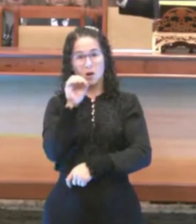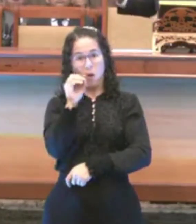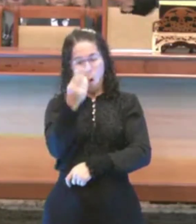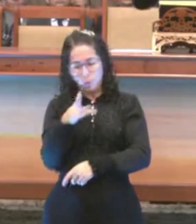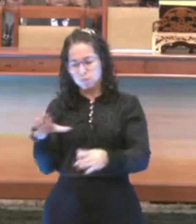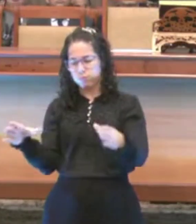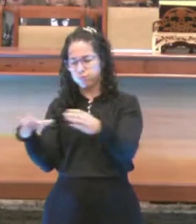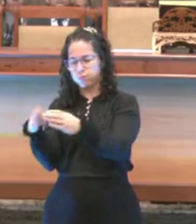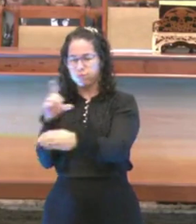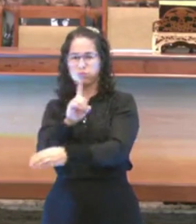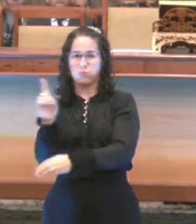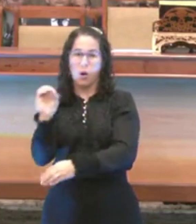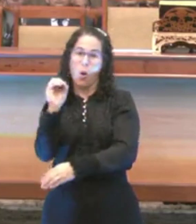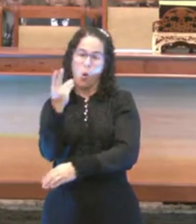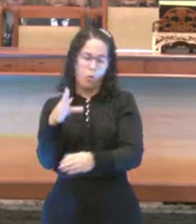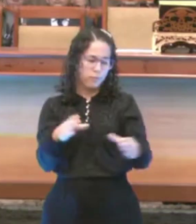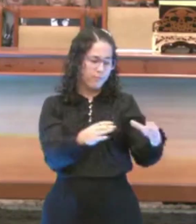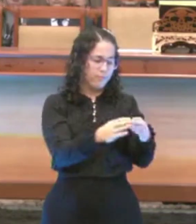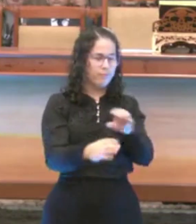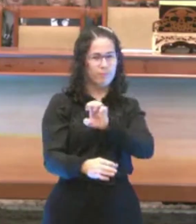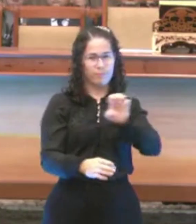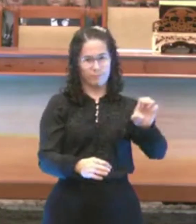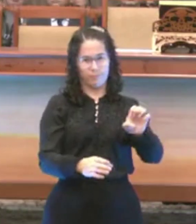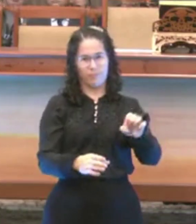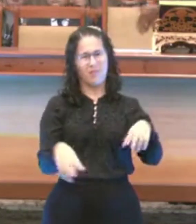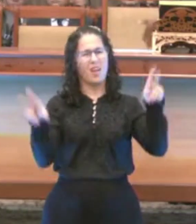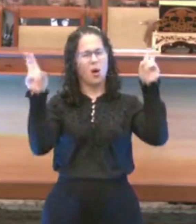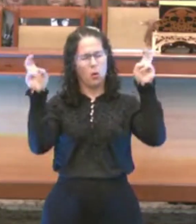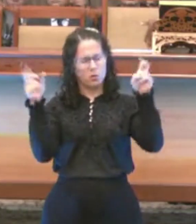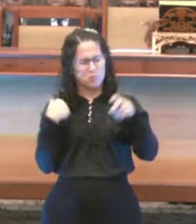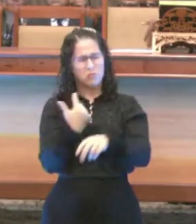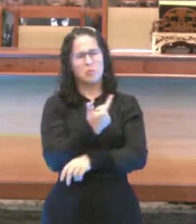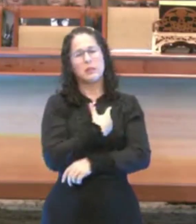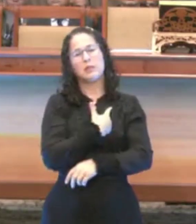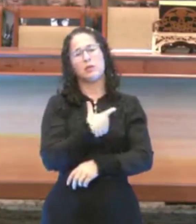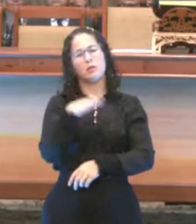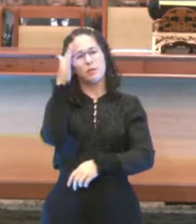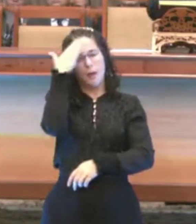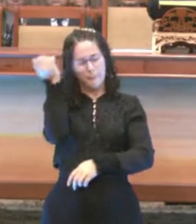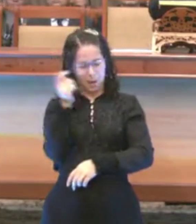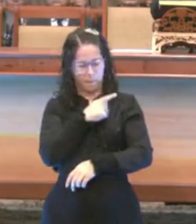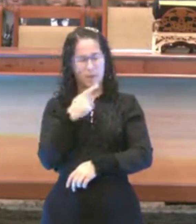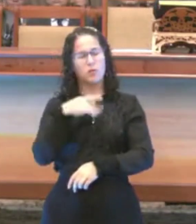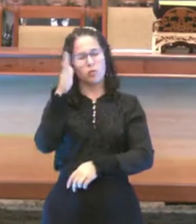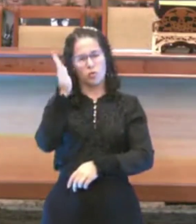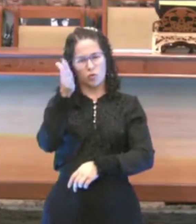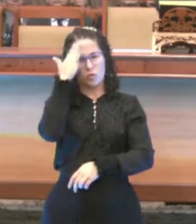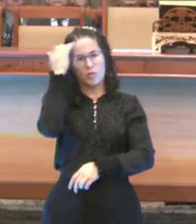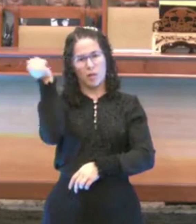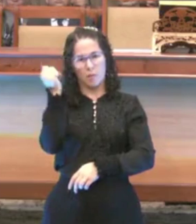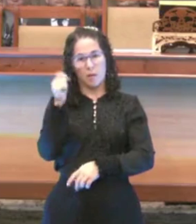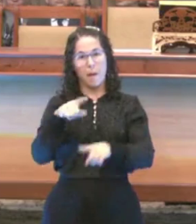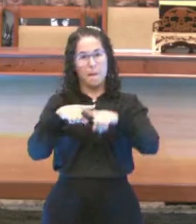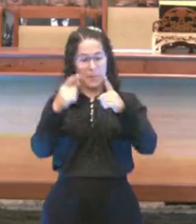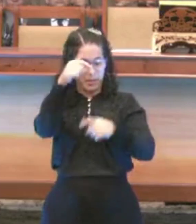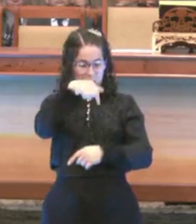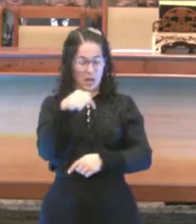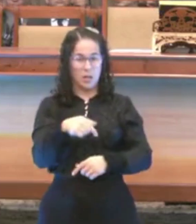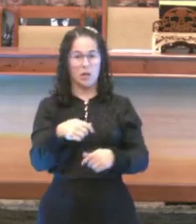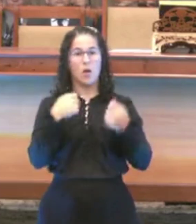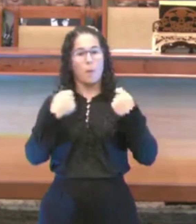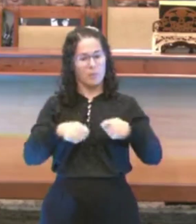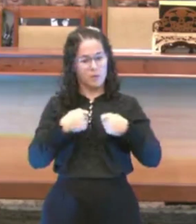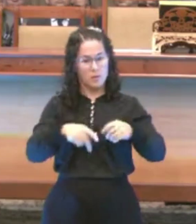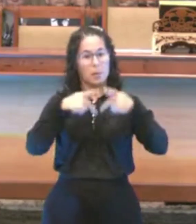Ok? E também eu quero dizer para os irmãos que é um assunto que nós, pastores, sabemos. Mas lugar de púlpito é lugar de pregar a palavra de Deus.